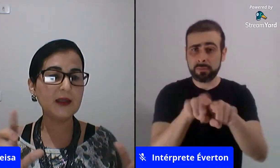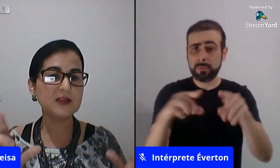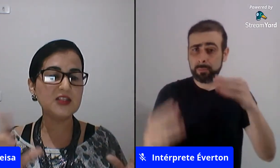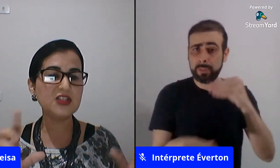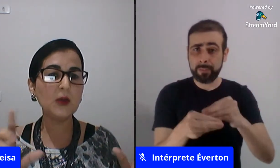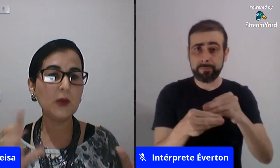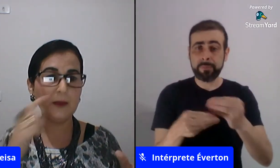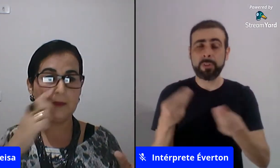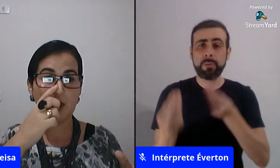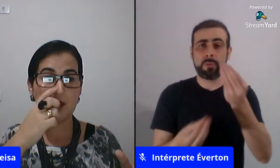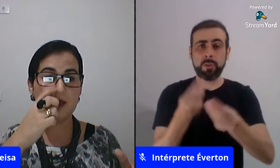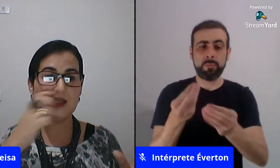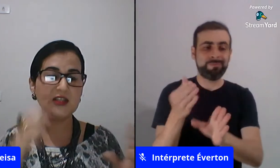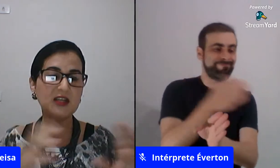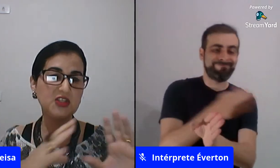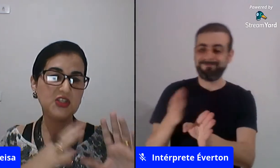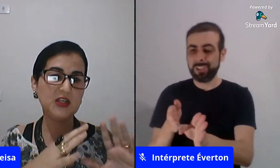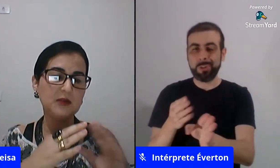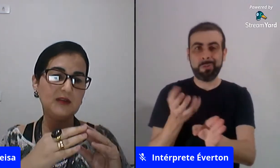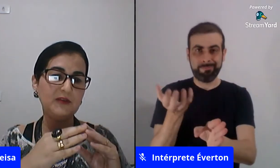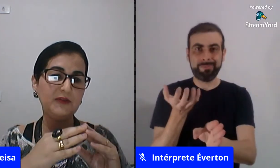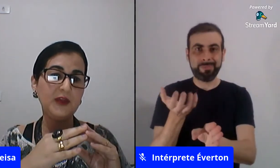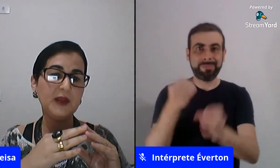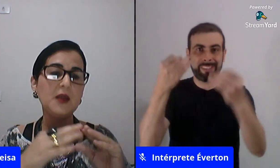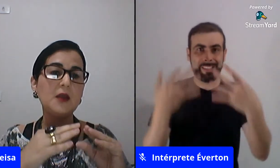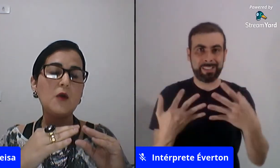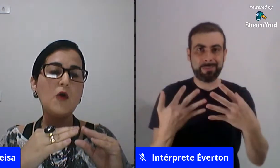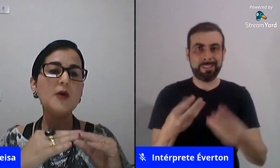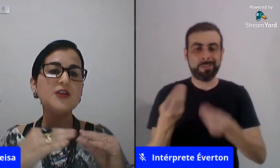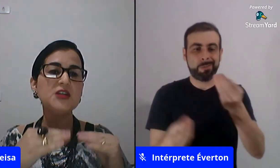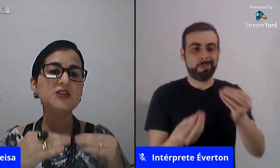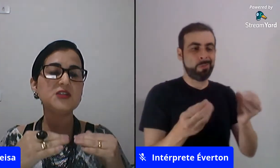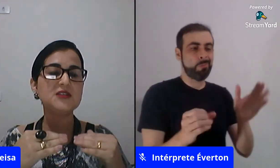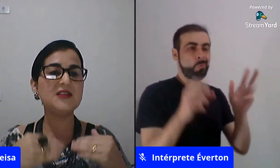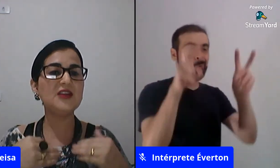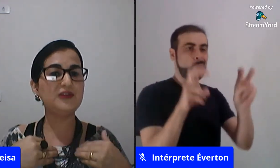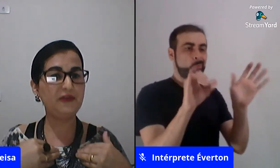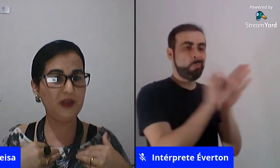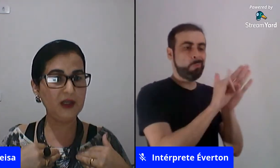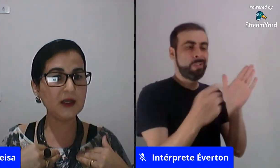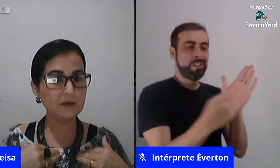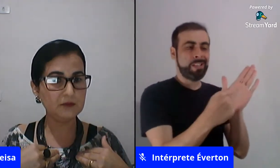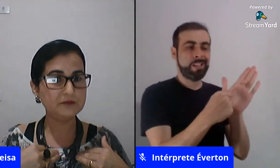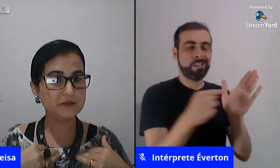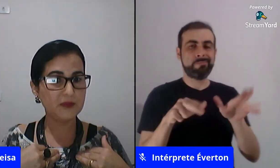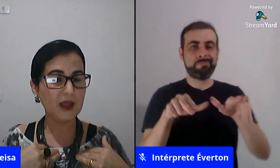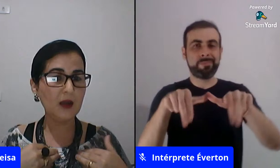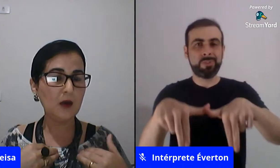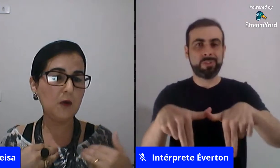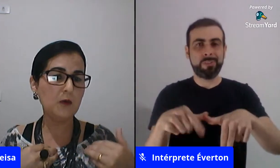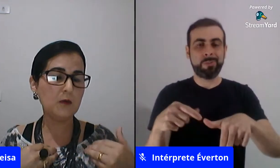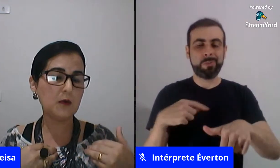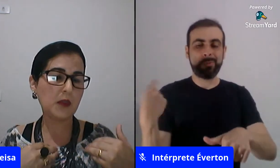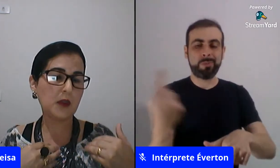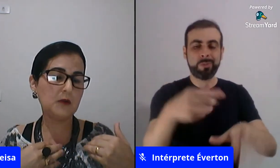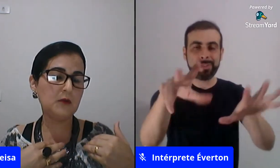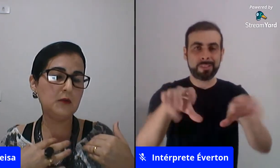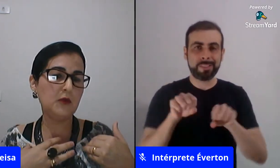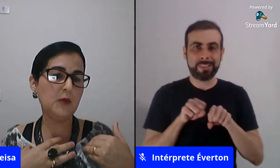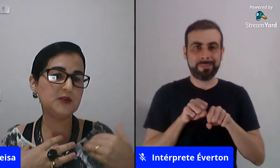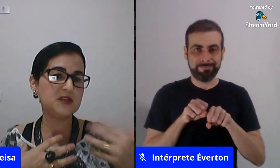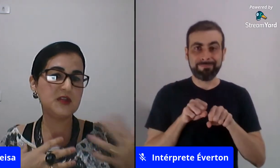aqui distinguir que identidade de gênero tem a ver como a gente se identifica né ou